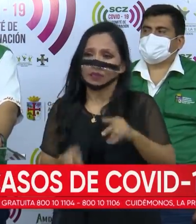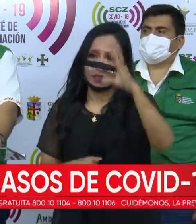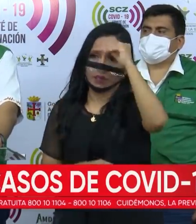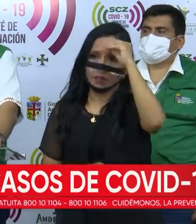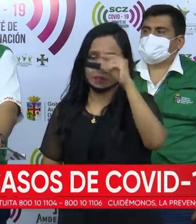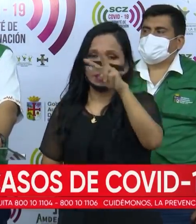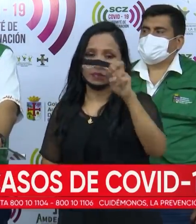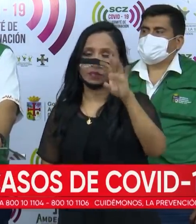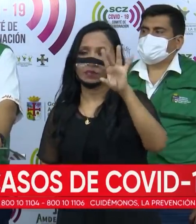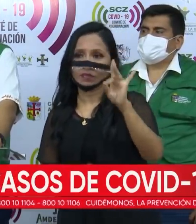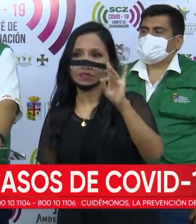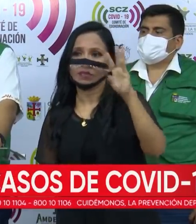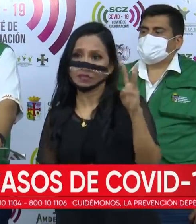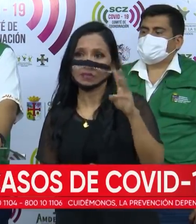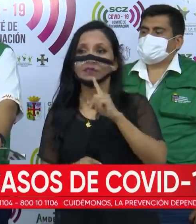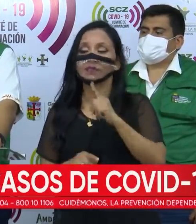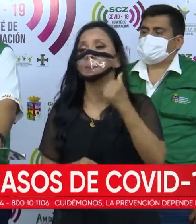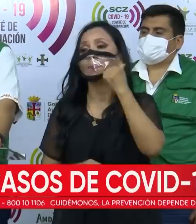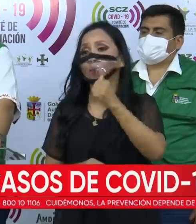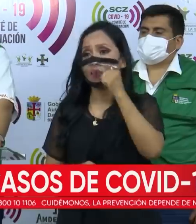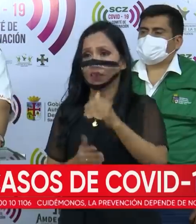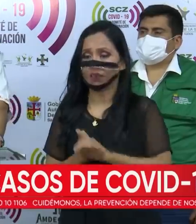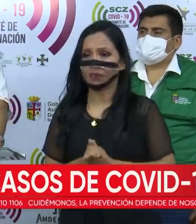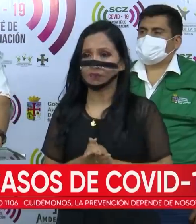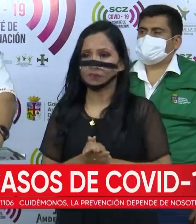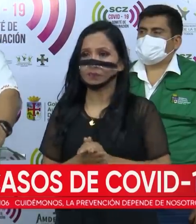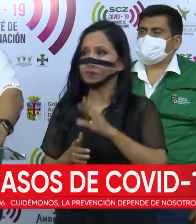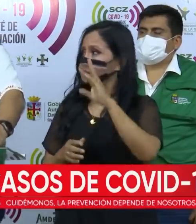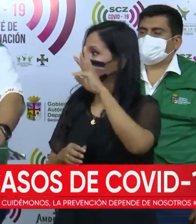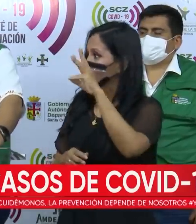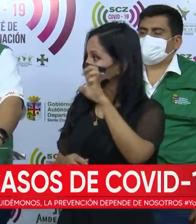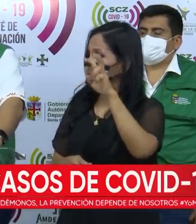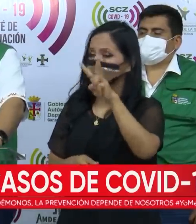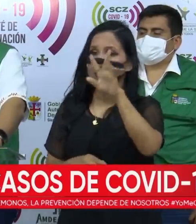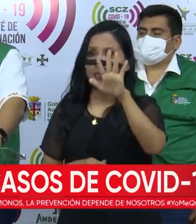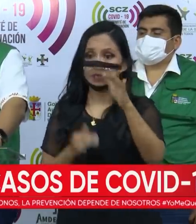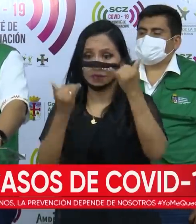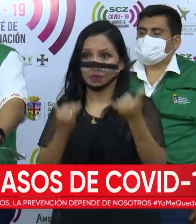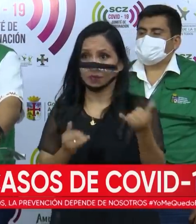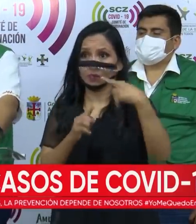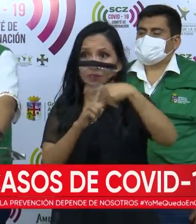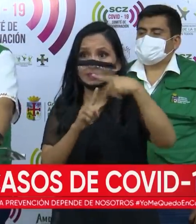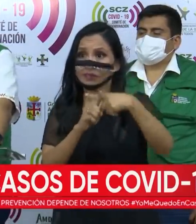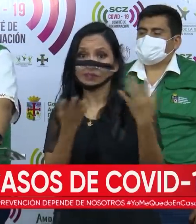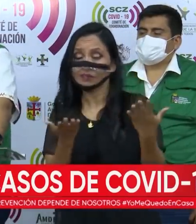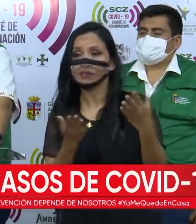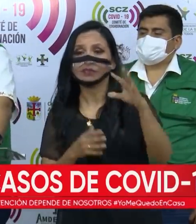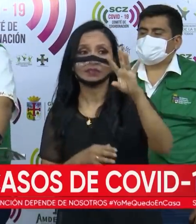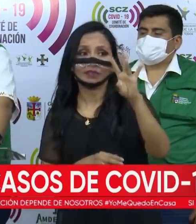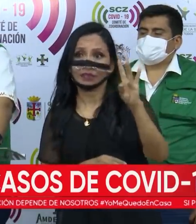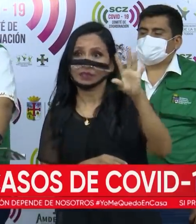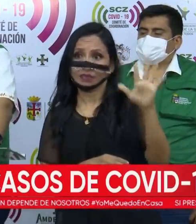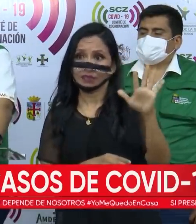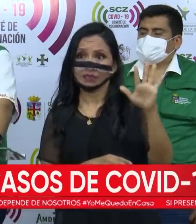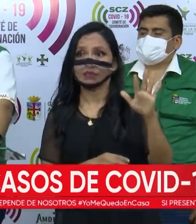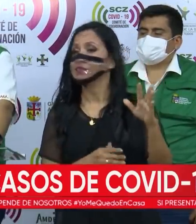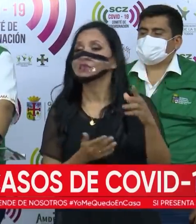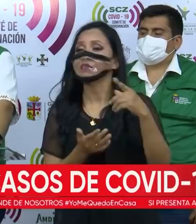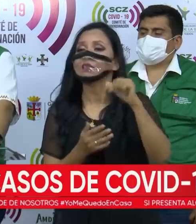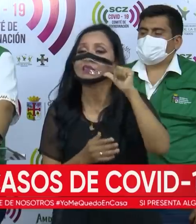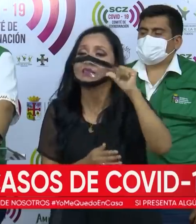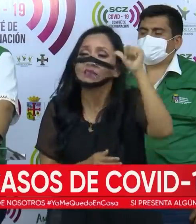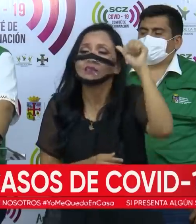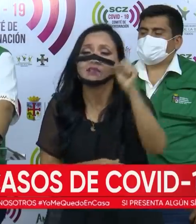286 son mujeres. De estos 625 casos, 75 son mayores de